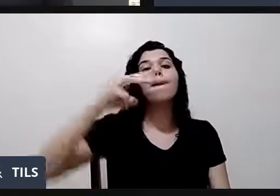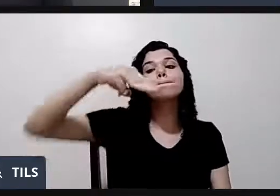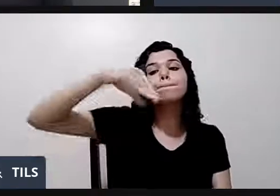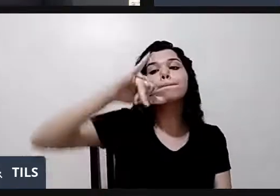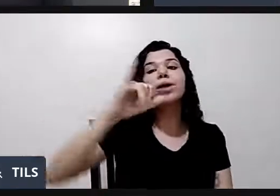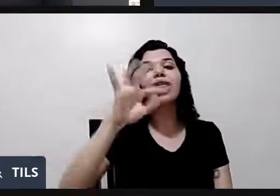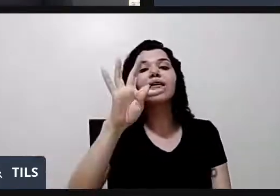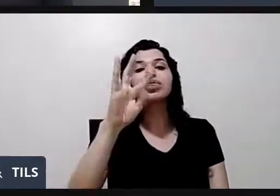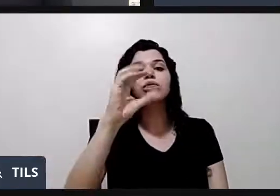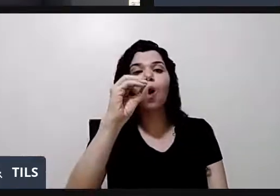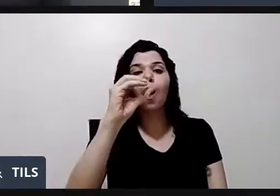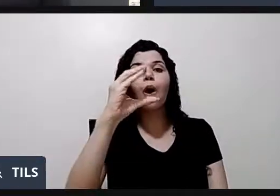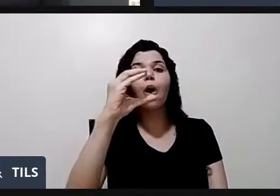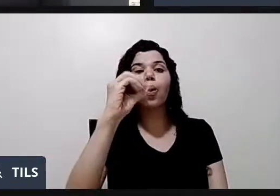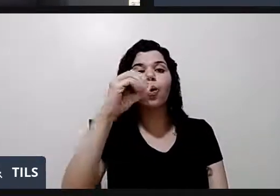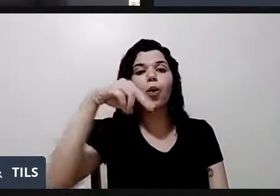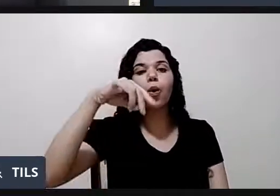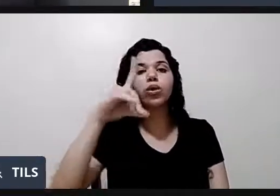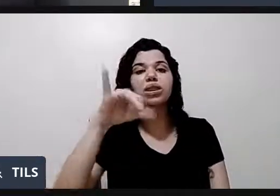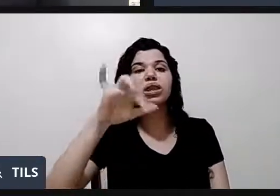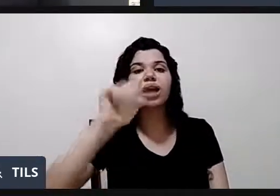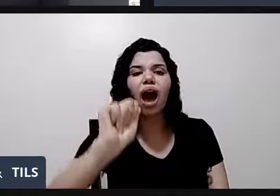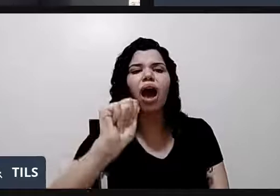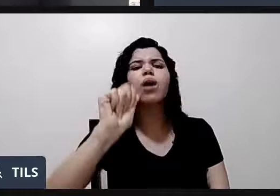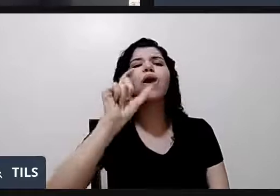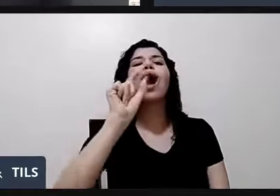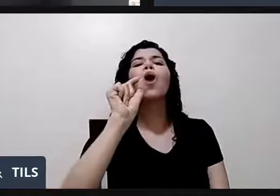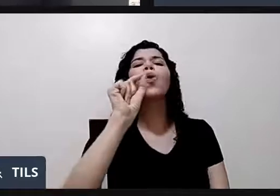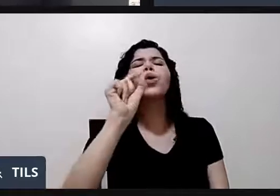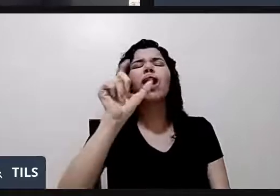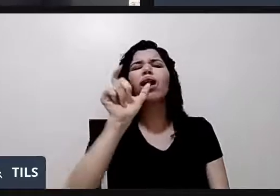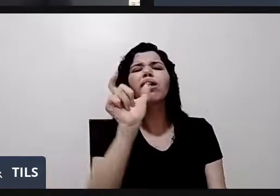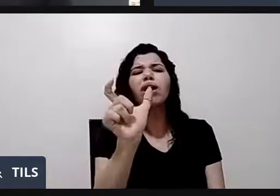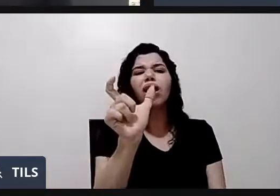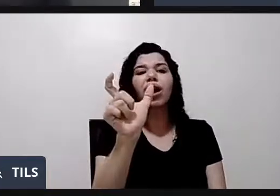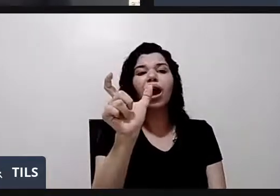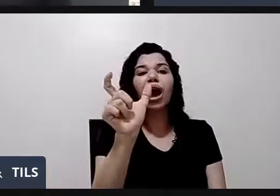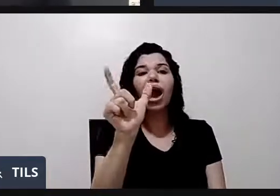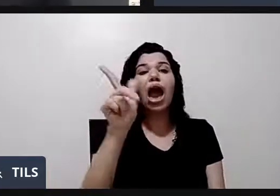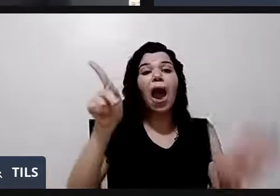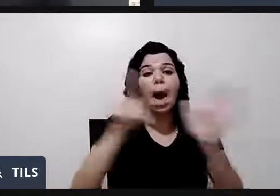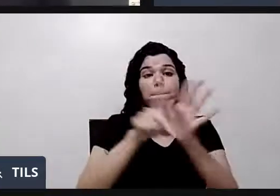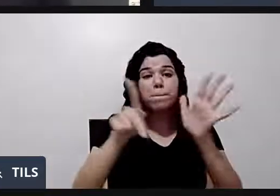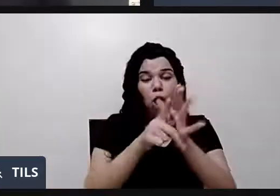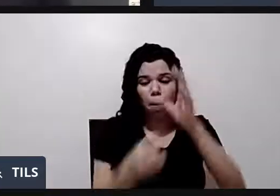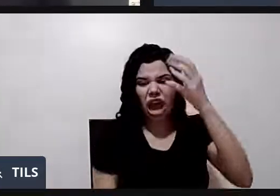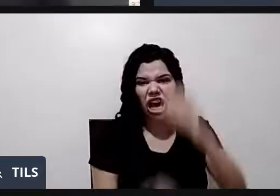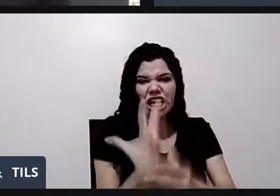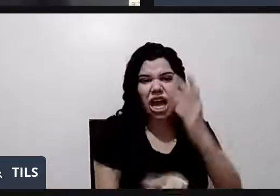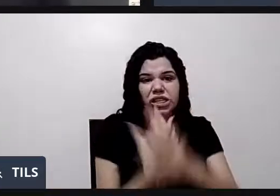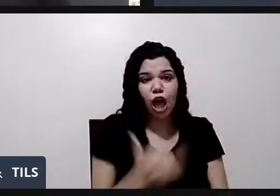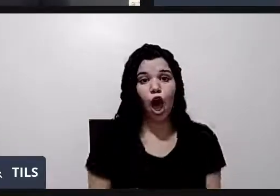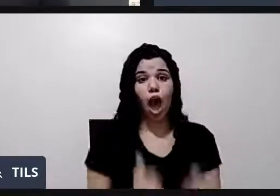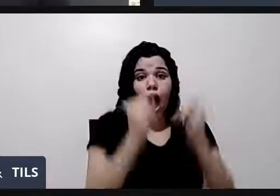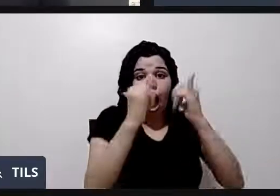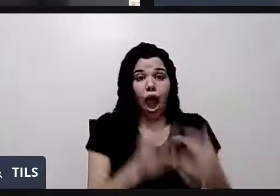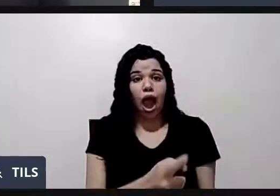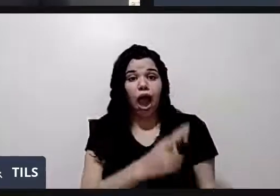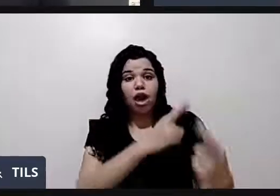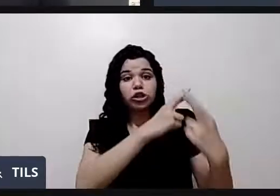Mitocôndrias. Que são as usinas de energia que vão pegar a comida que você